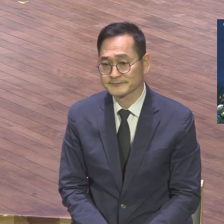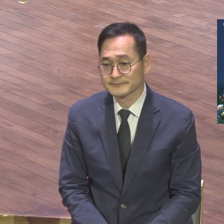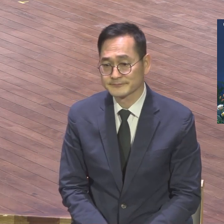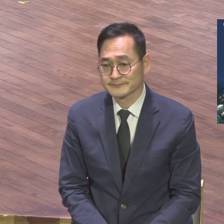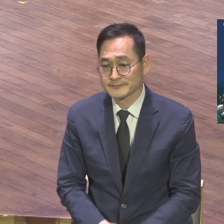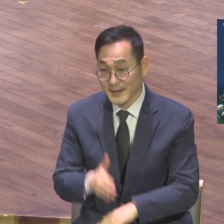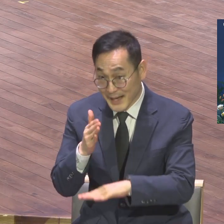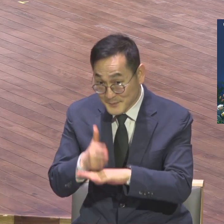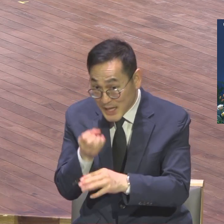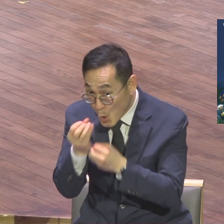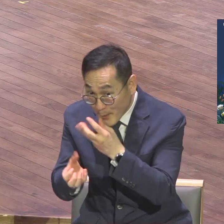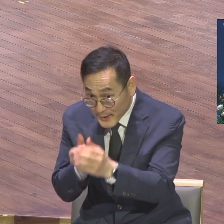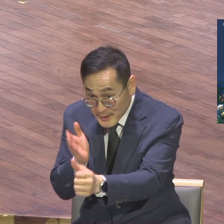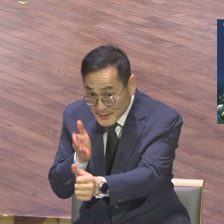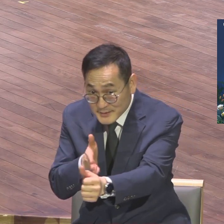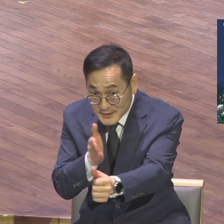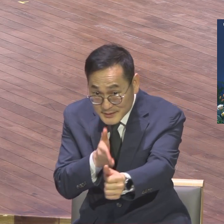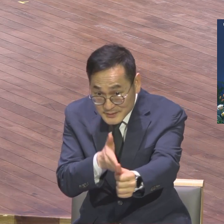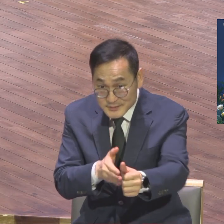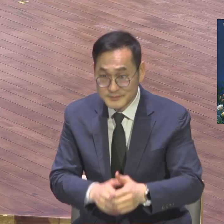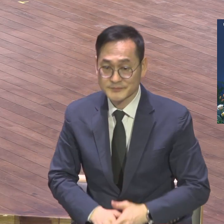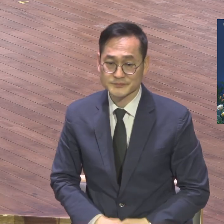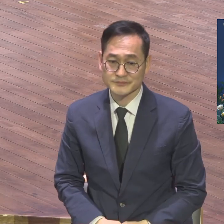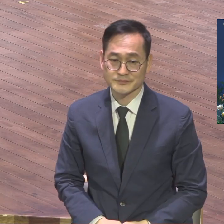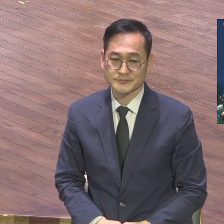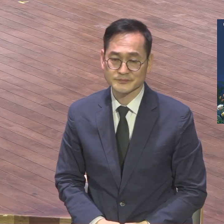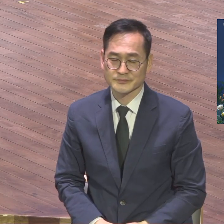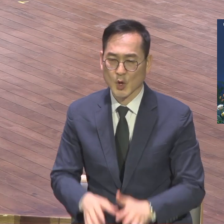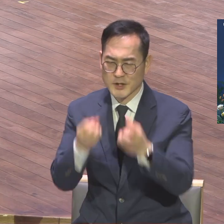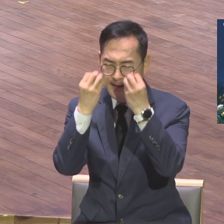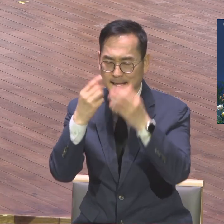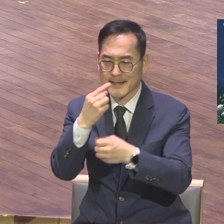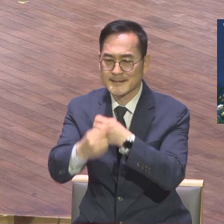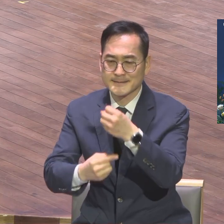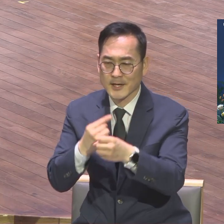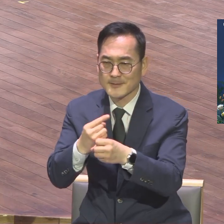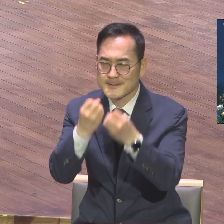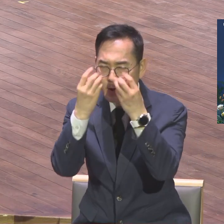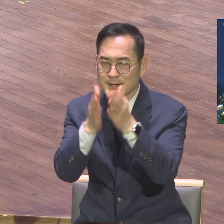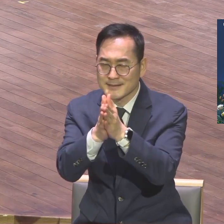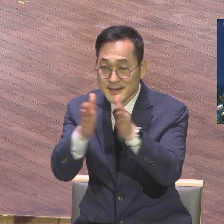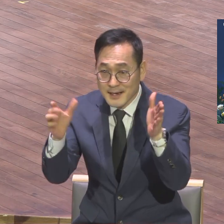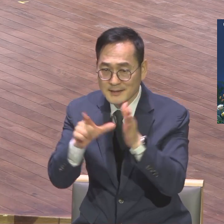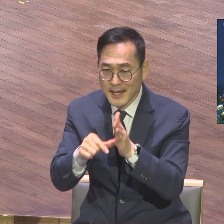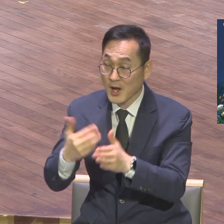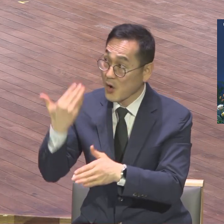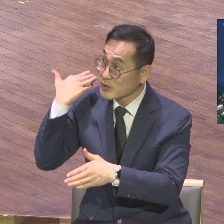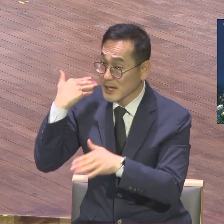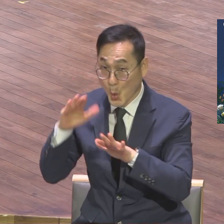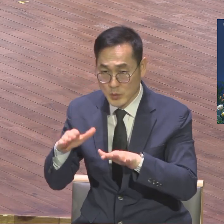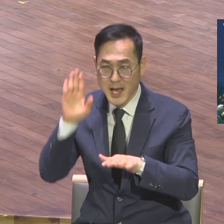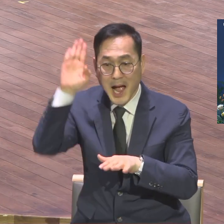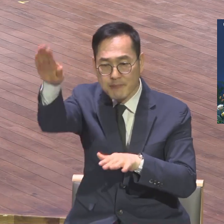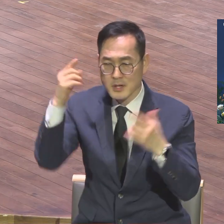바랍니다. 그리고 새해도 어제와 오늘과 동일하신 하나님께서 나를 품어주시고